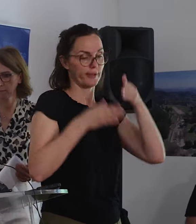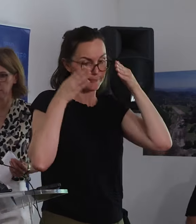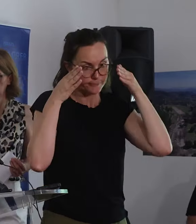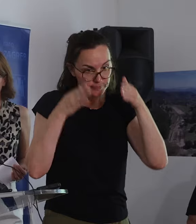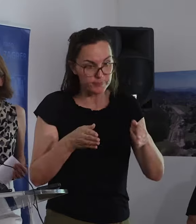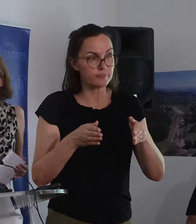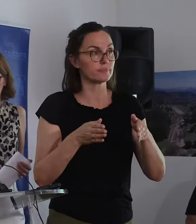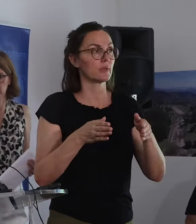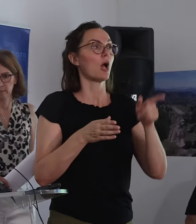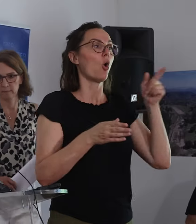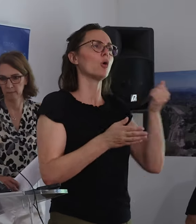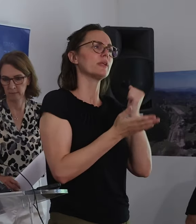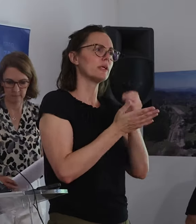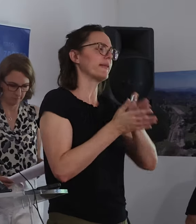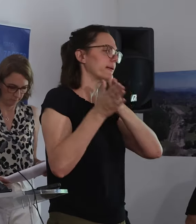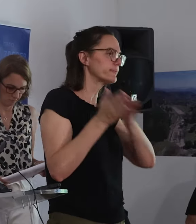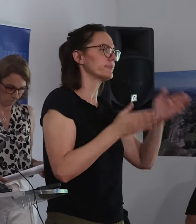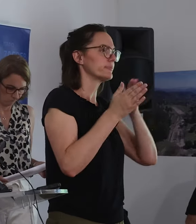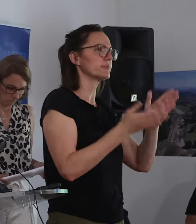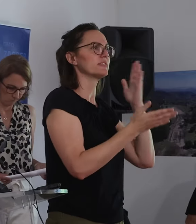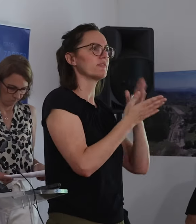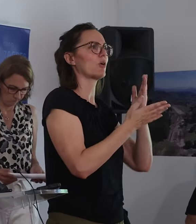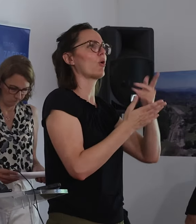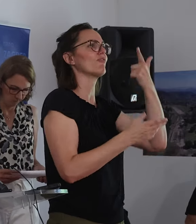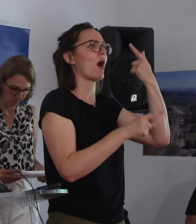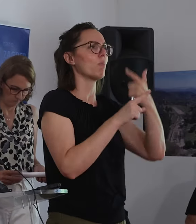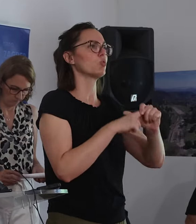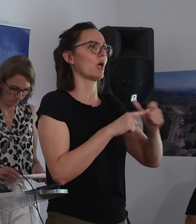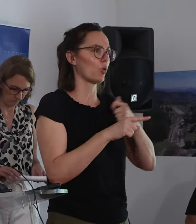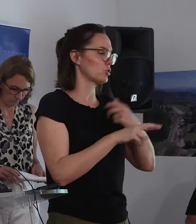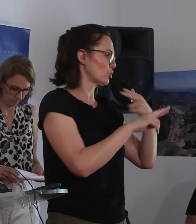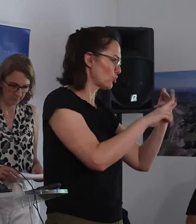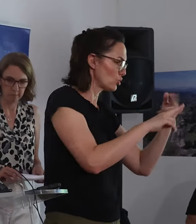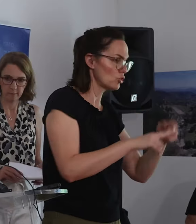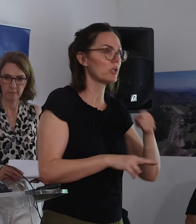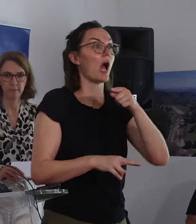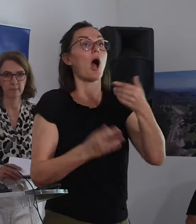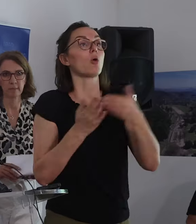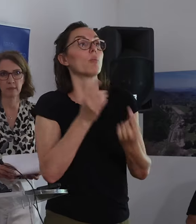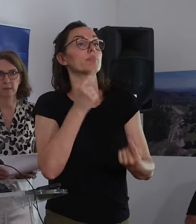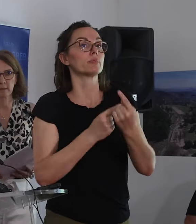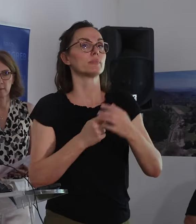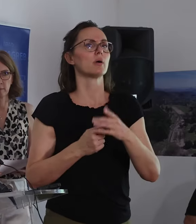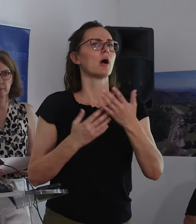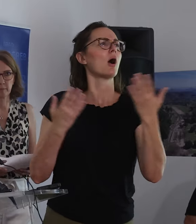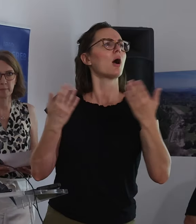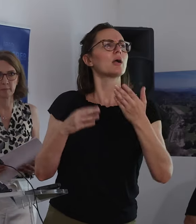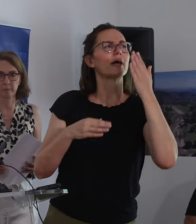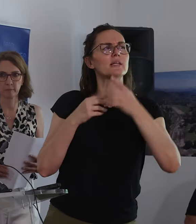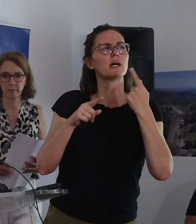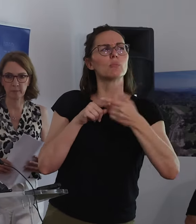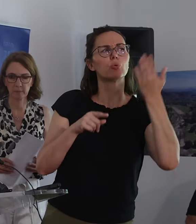deratizaciju, pored sustavne deratizacije koje se radi po kvartalima dva puta godišnje, što je u skladu sa svim pravnicama. Kada vam da znači, kada